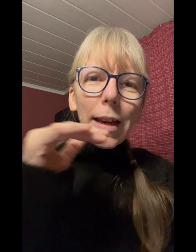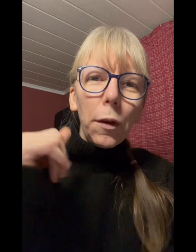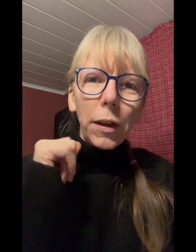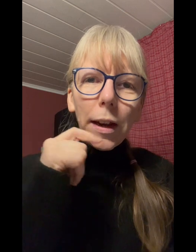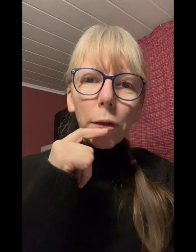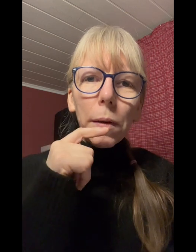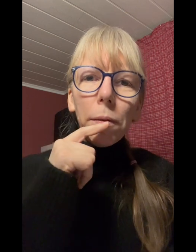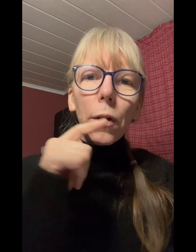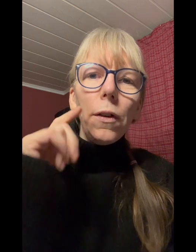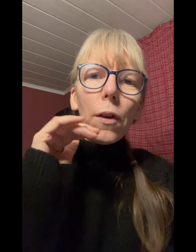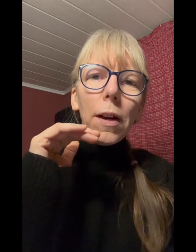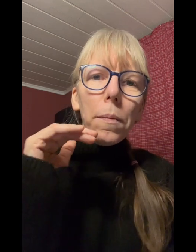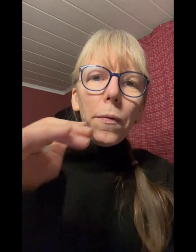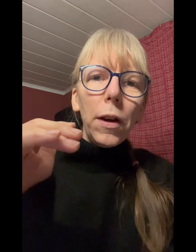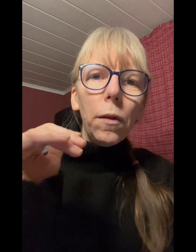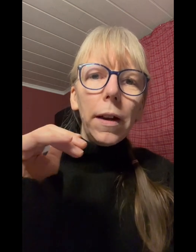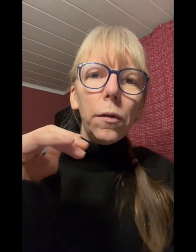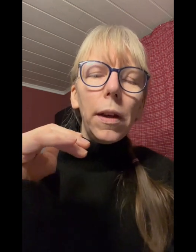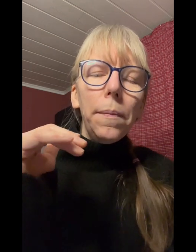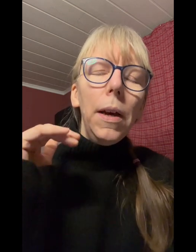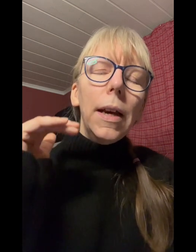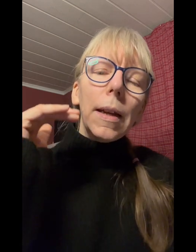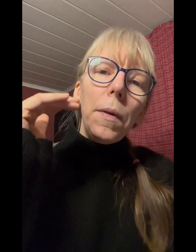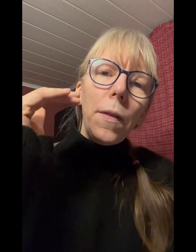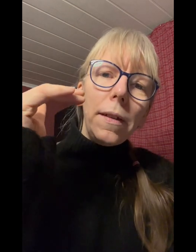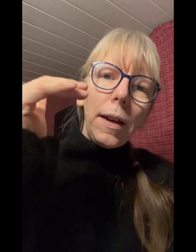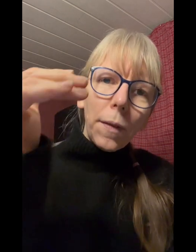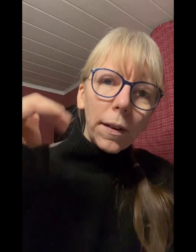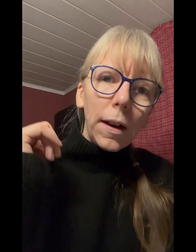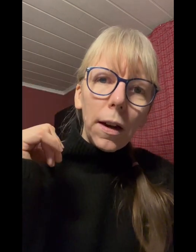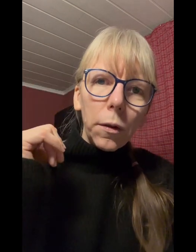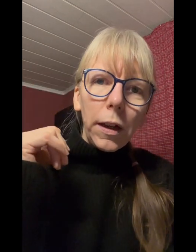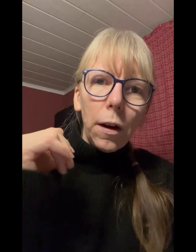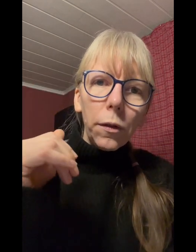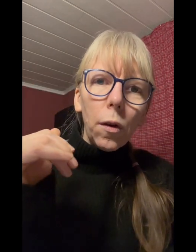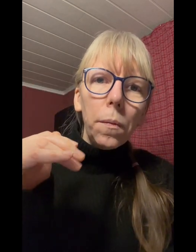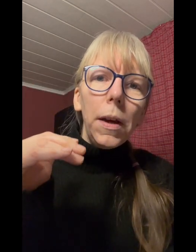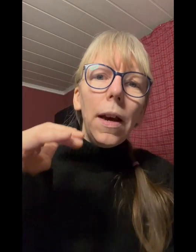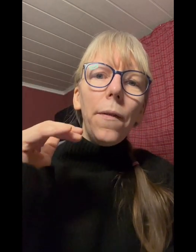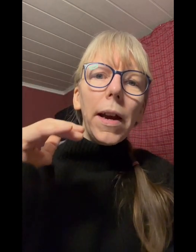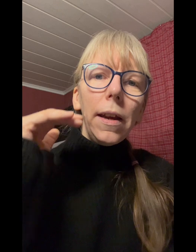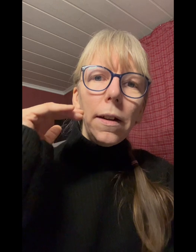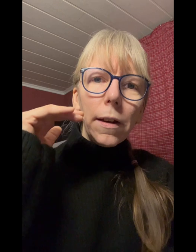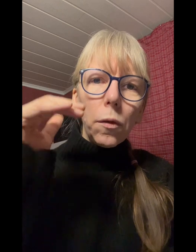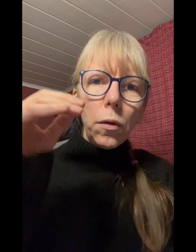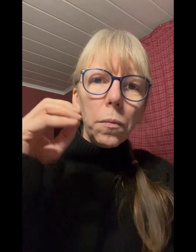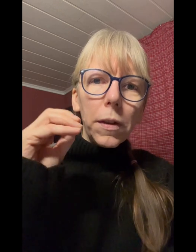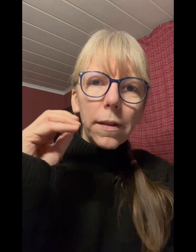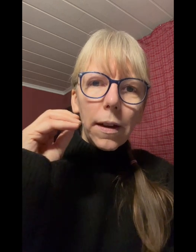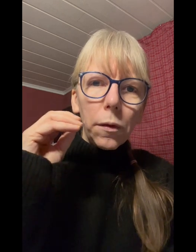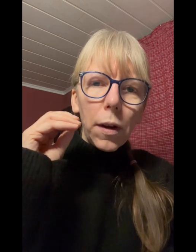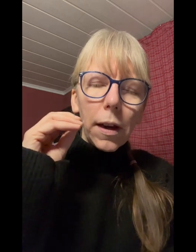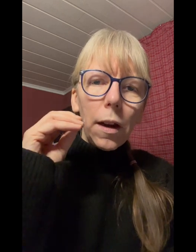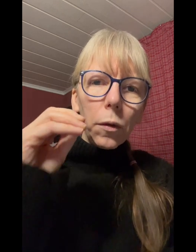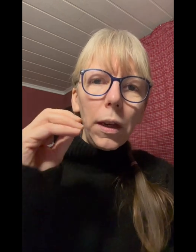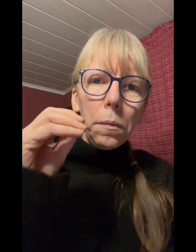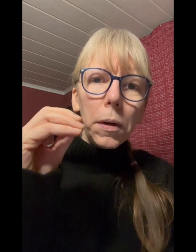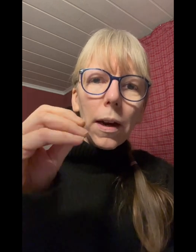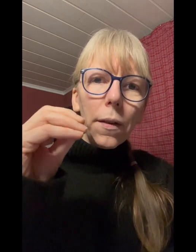kalorien einzugeben sorry sondern die bewegung einzugeben damit wir sehen was an kalorien rauskommt weil der grundumsatz also der kalorien bedarf